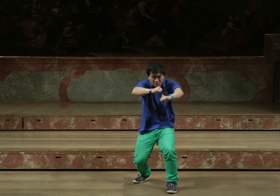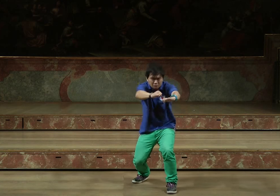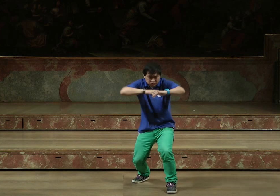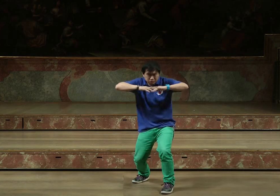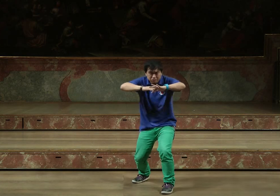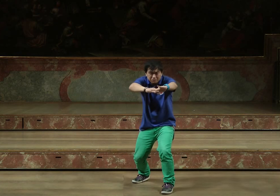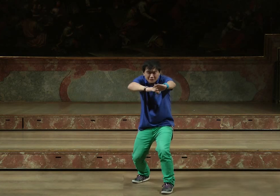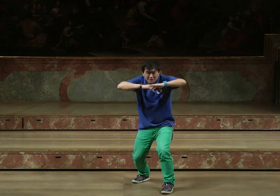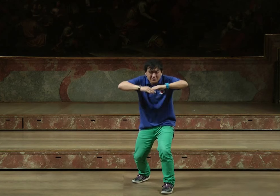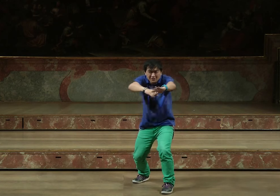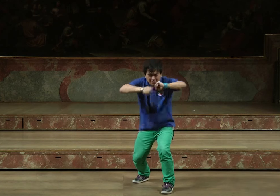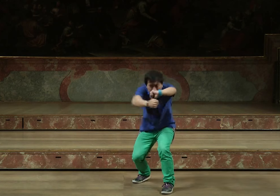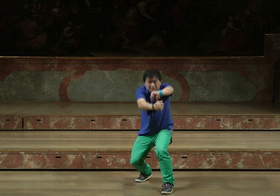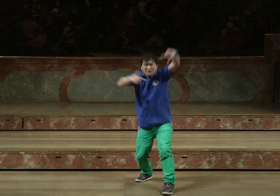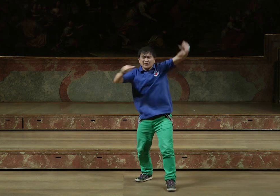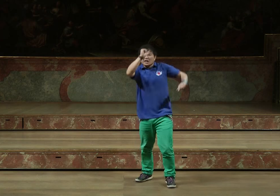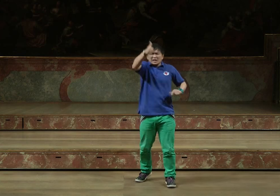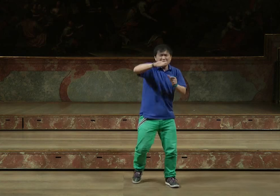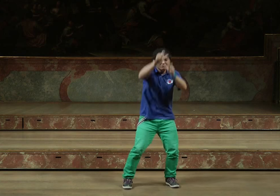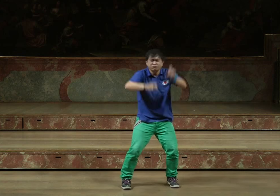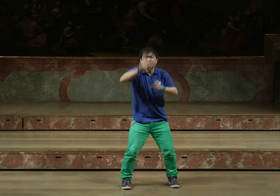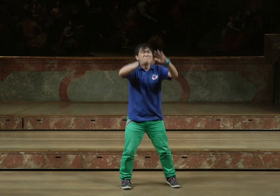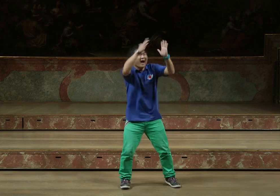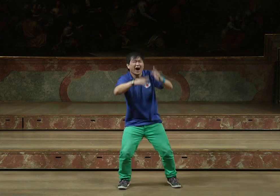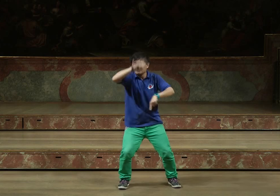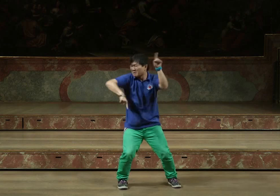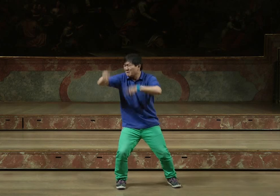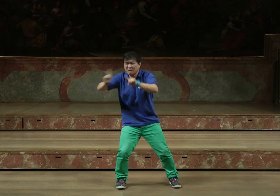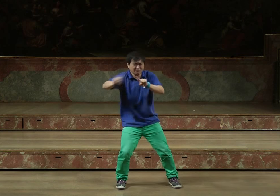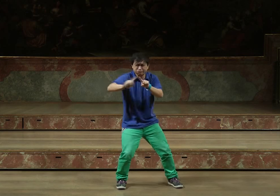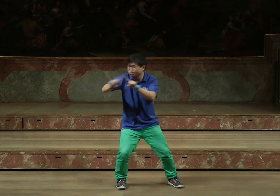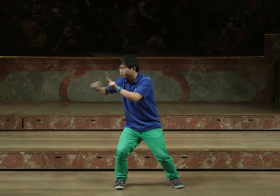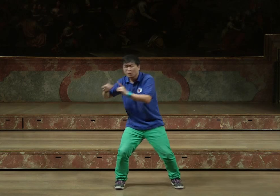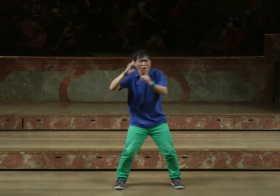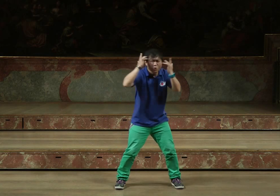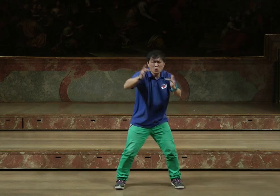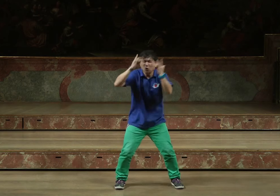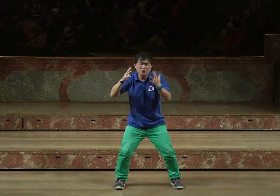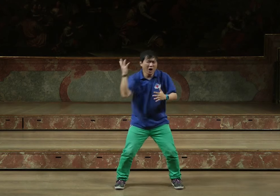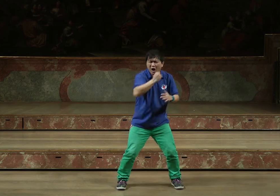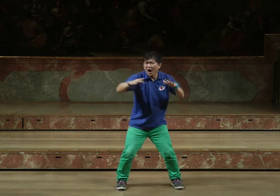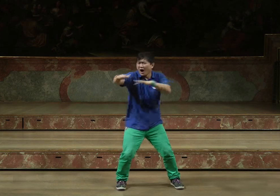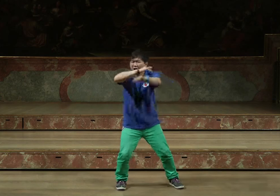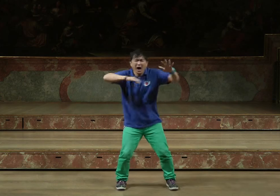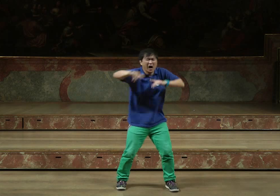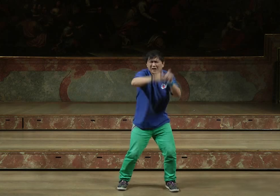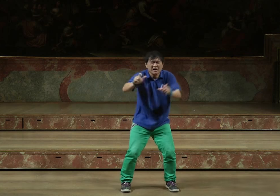Himmel, keine Luft. Die Reise geht weiter. Indien, Menschen, überall Häuser, überall zu viel, zu viel Kultur, zu viele Menschen.